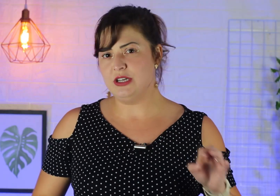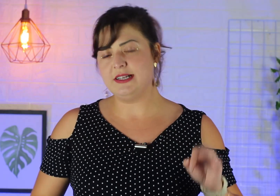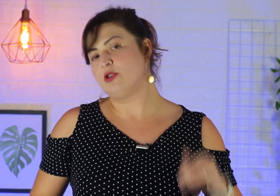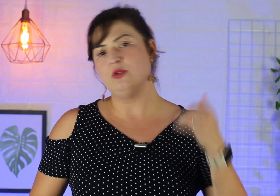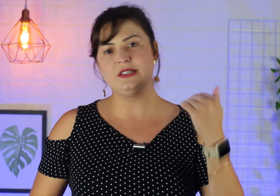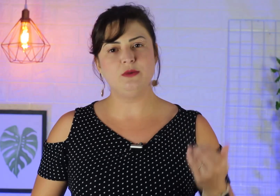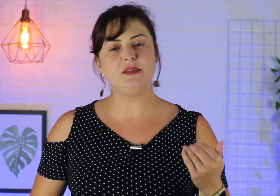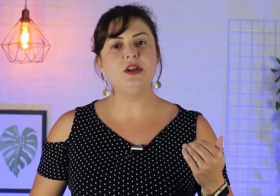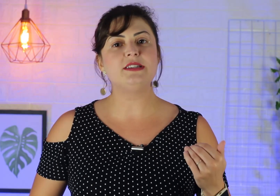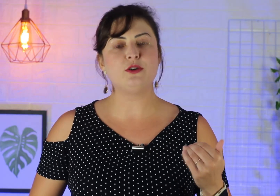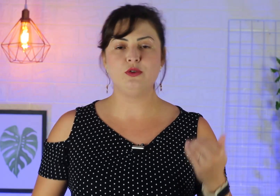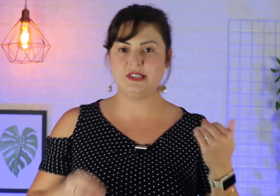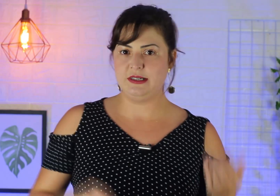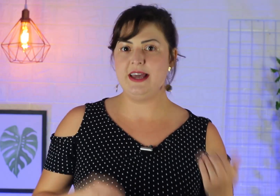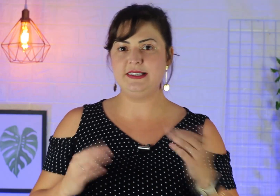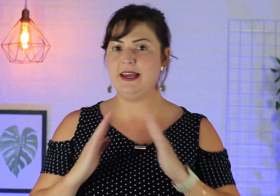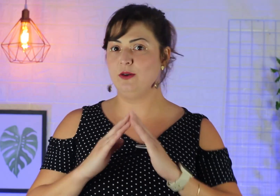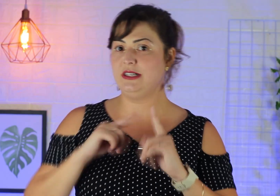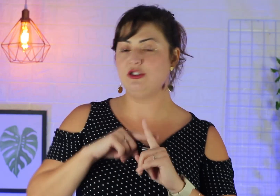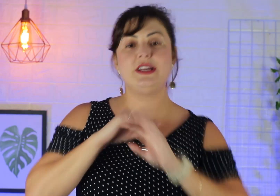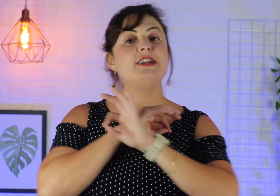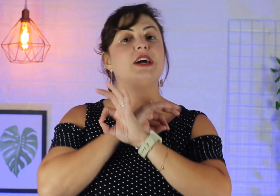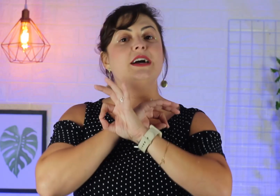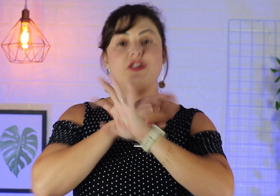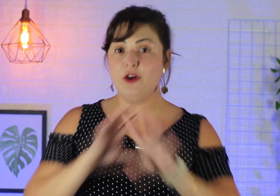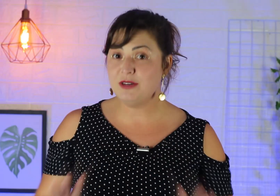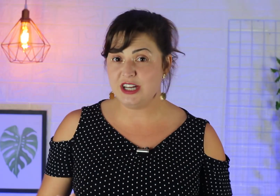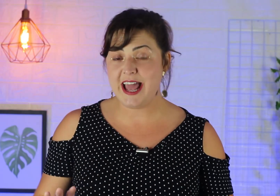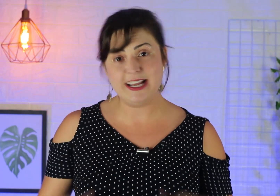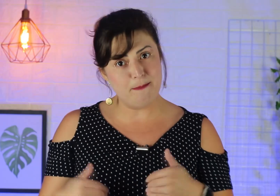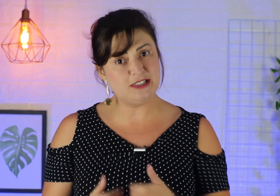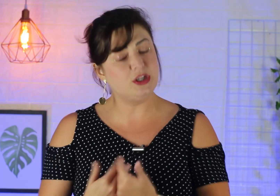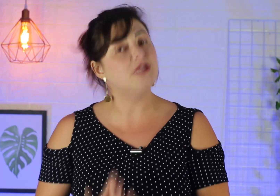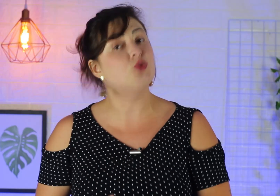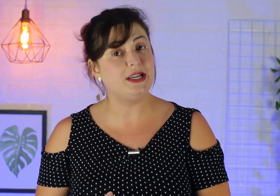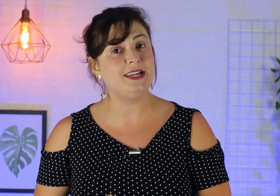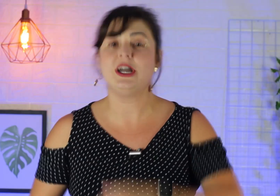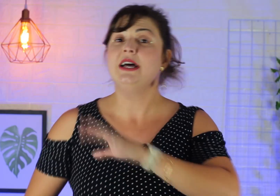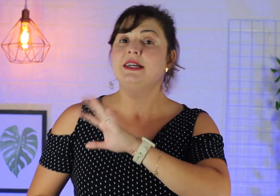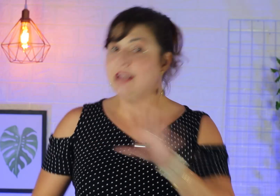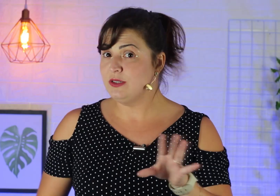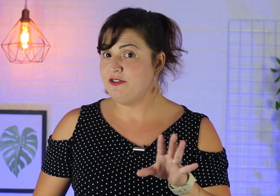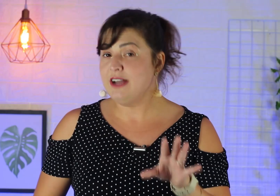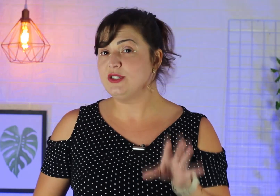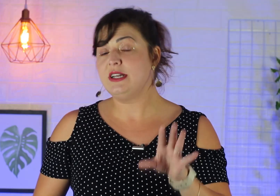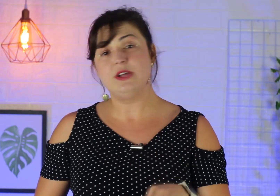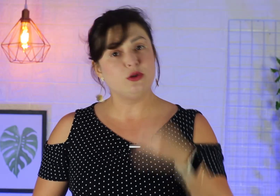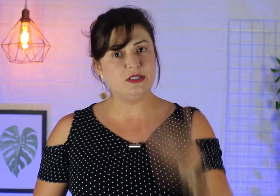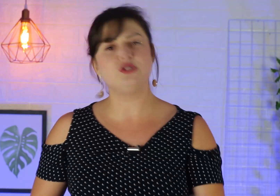utiliza cruz, não simboliza cruz. Esse é o sinal de igreja de forma genérica. Mesmo que na sua igreja não se faz o sinal da cruz, não se